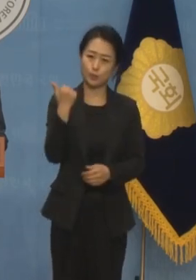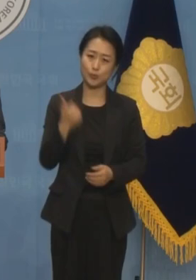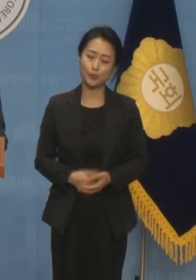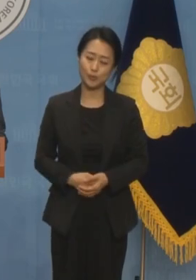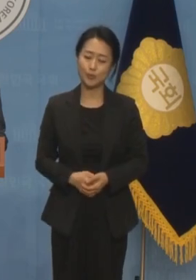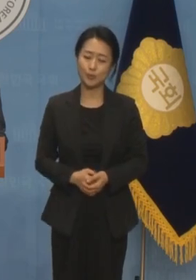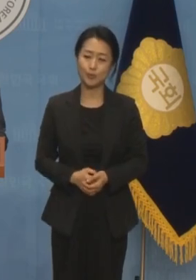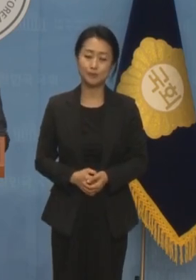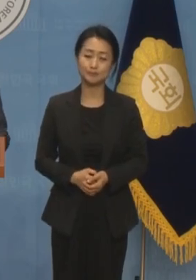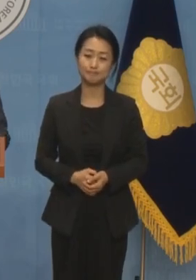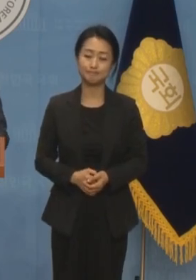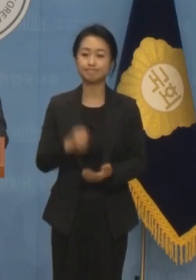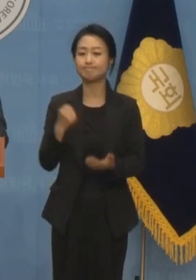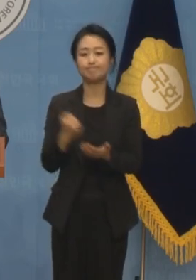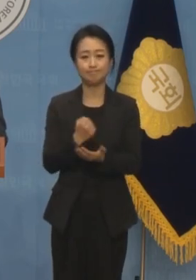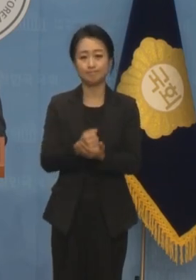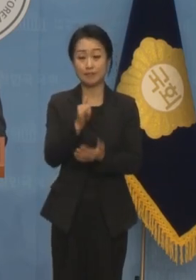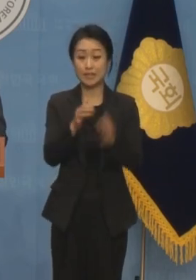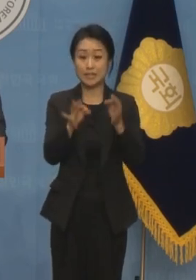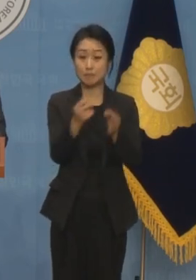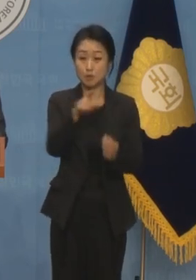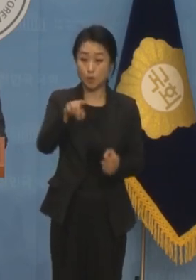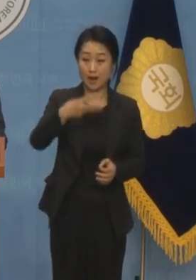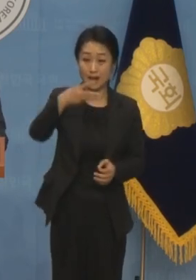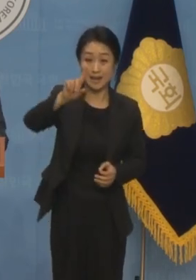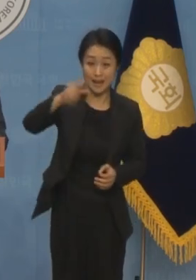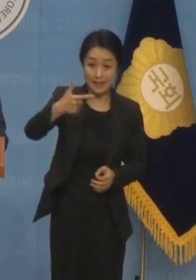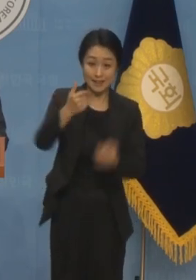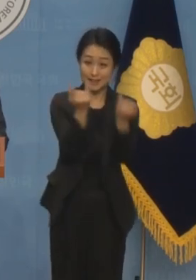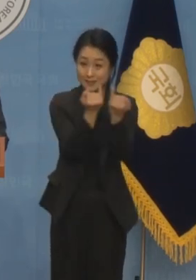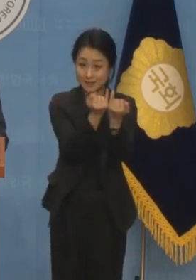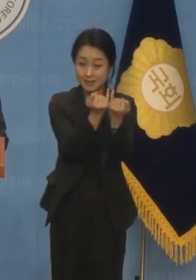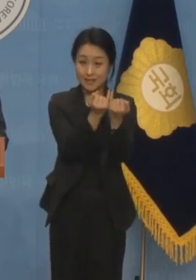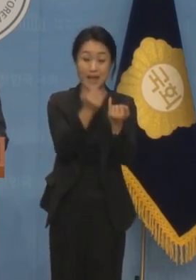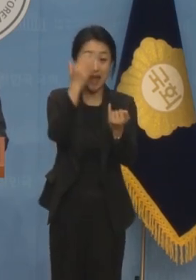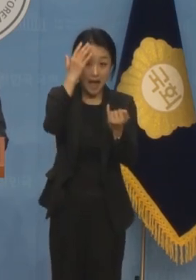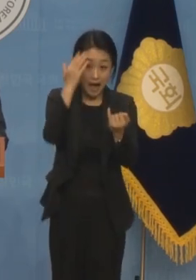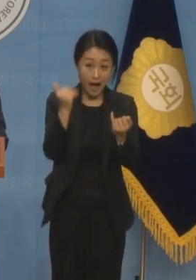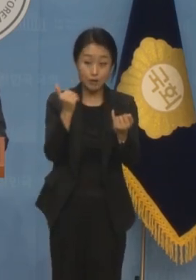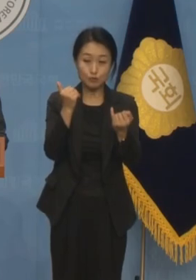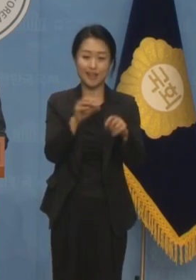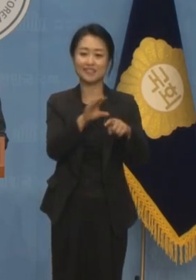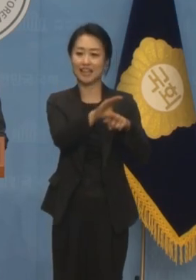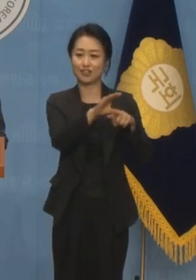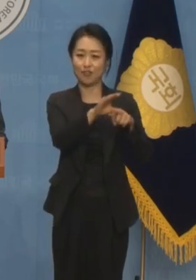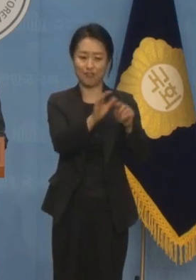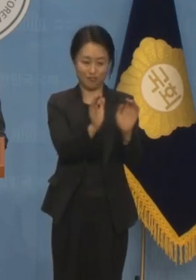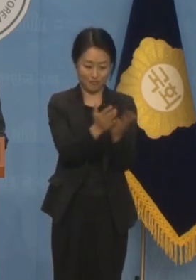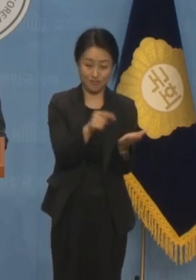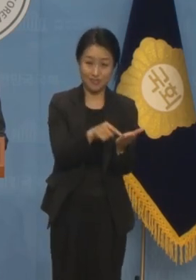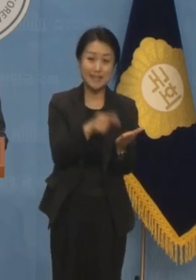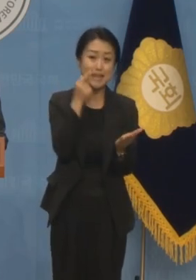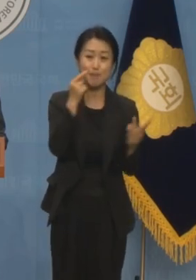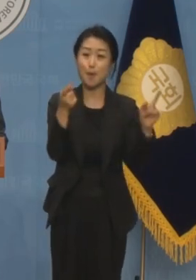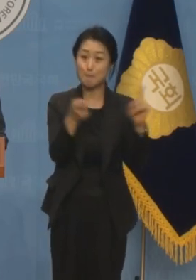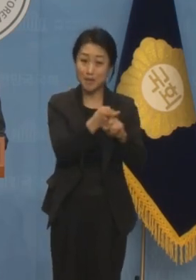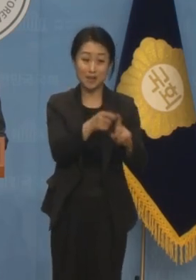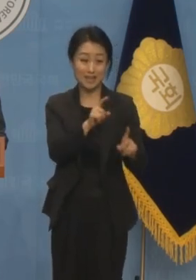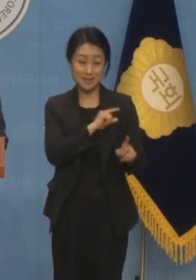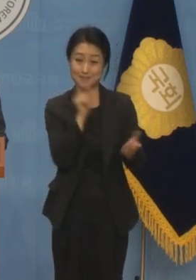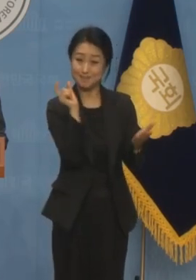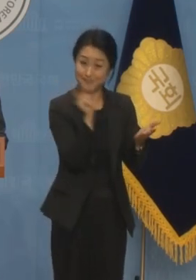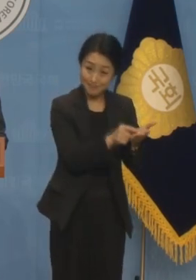김할란은 한국민족문화대백과사전을 비롯해 친일인명사전,